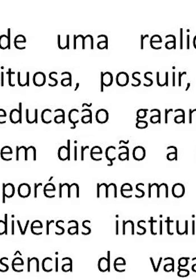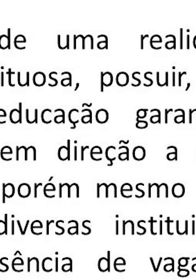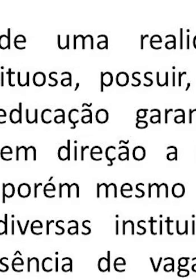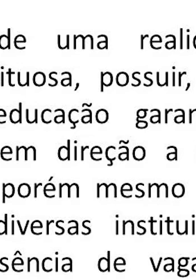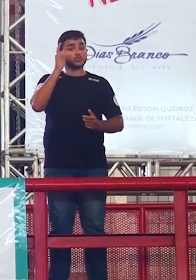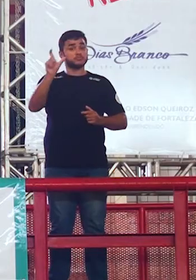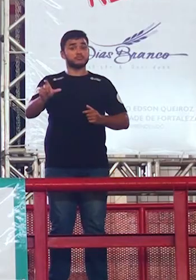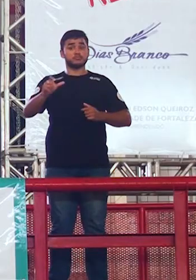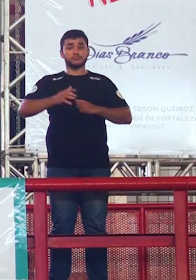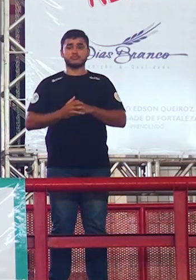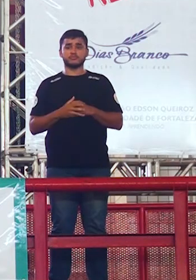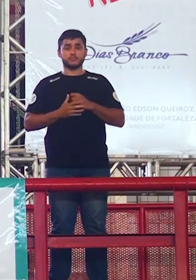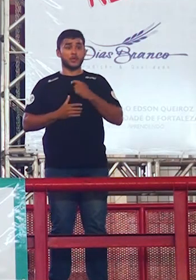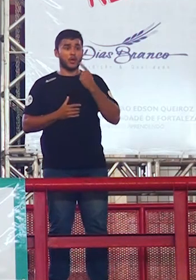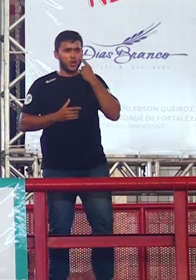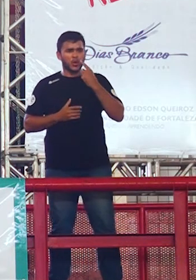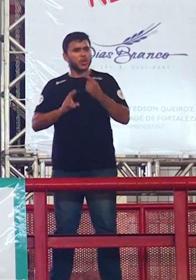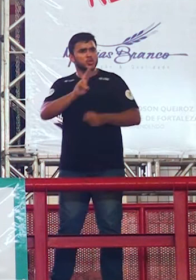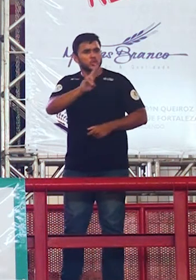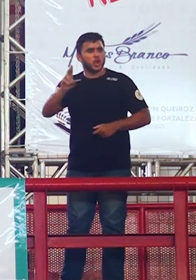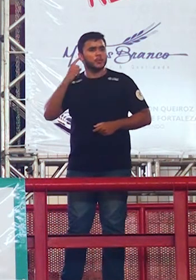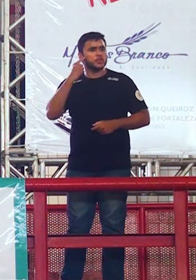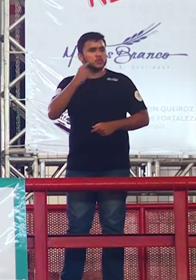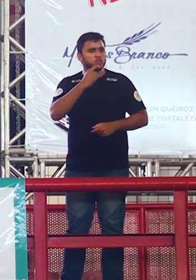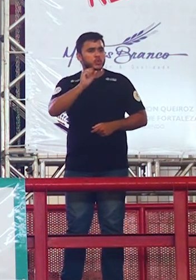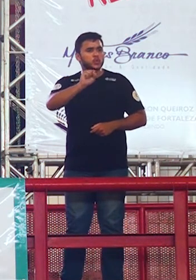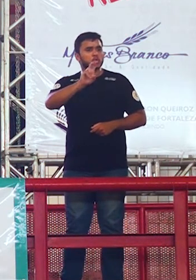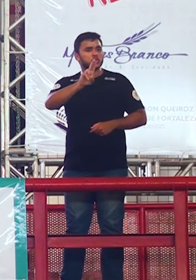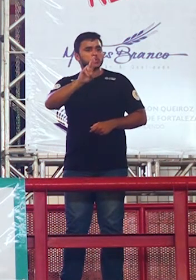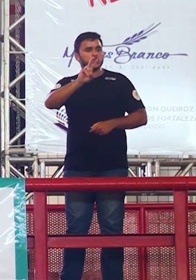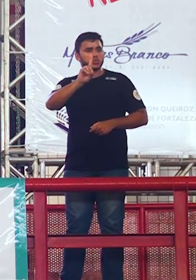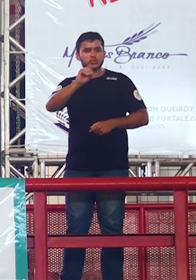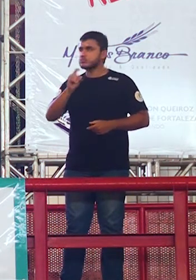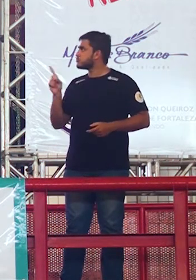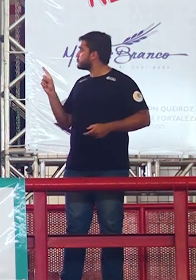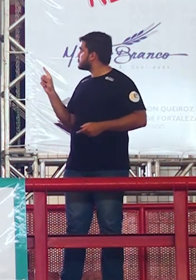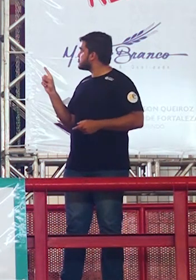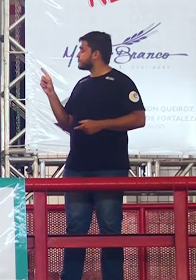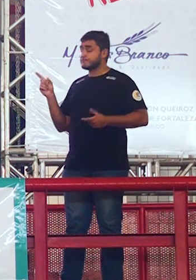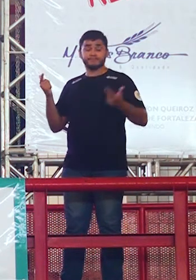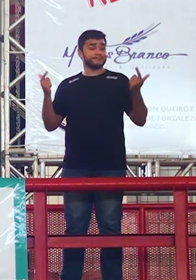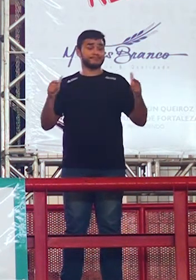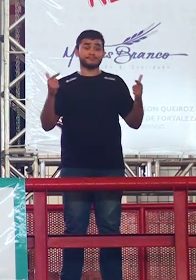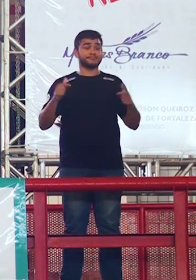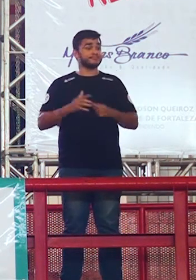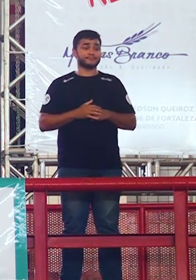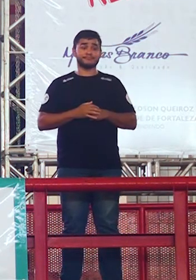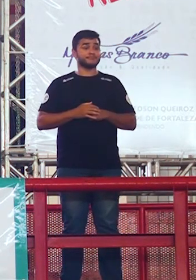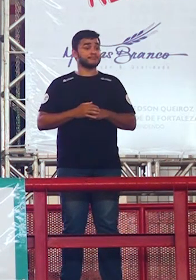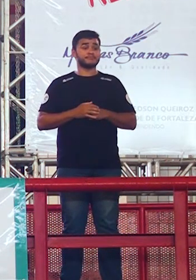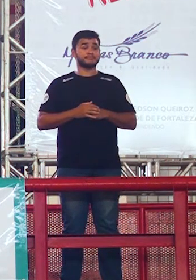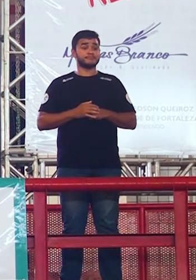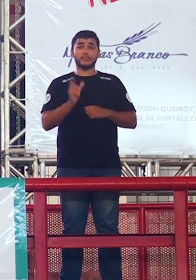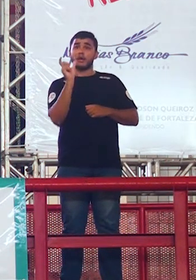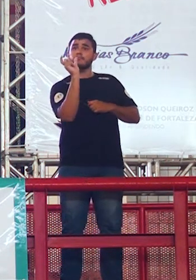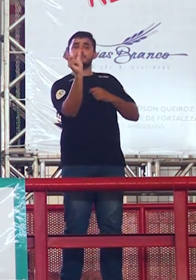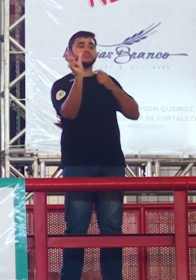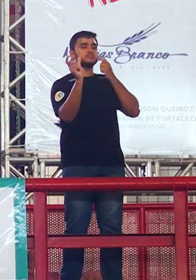mesmo apareceu surdo aí galera então já temos um problema sério